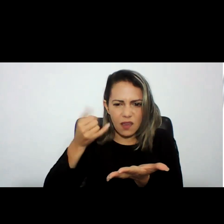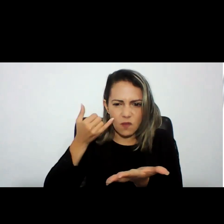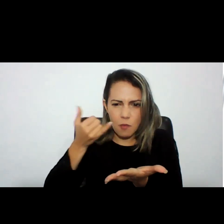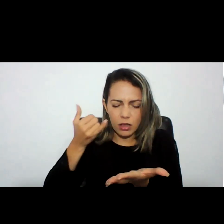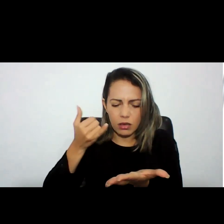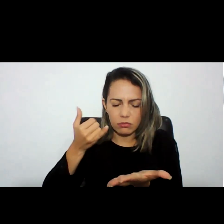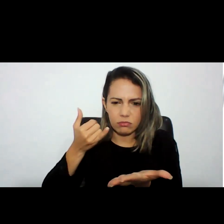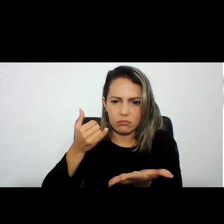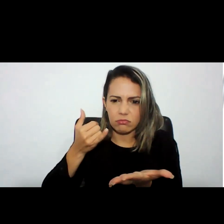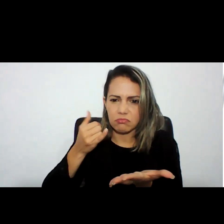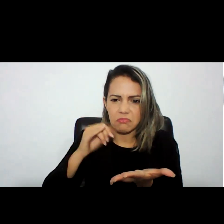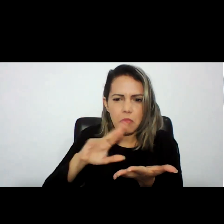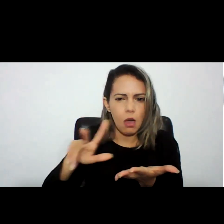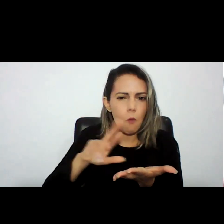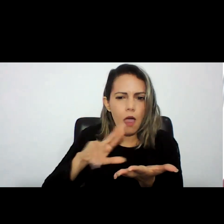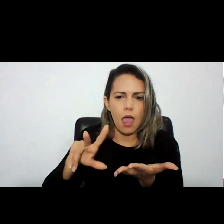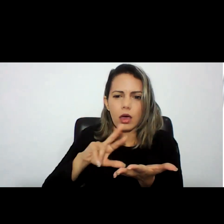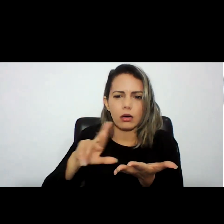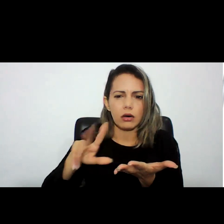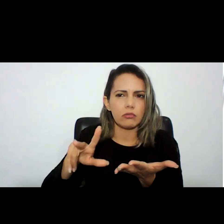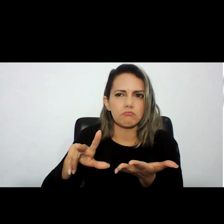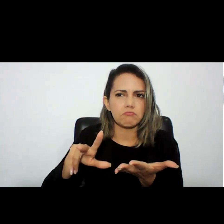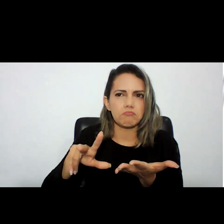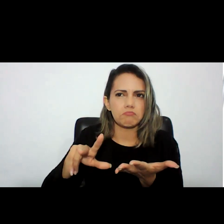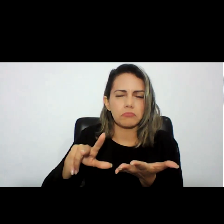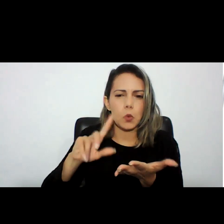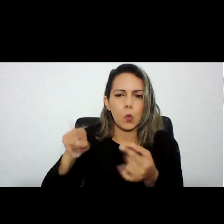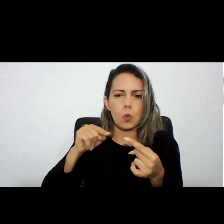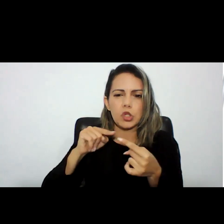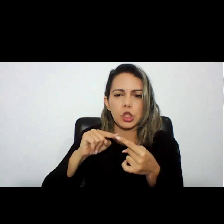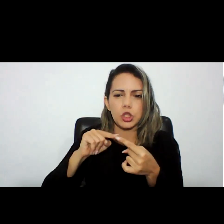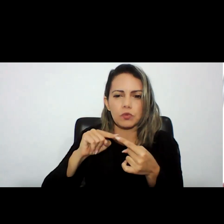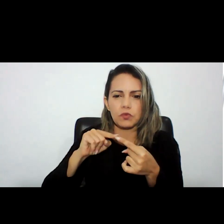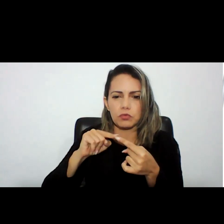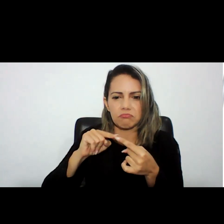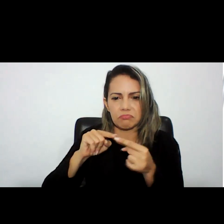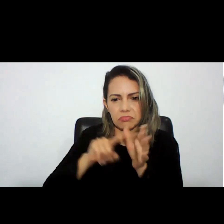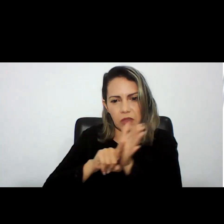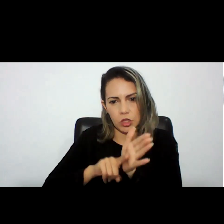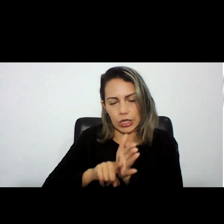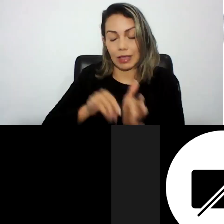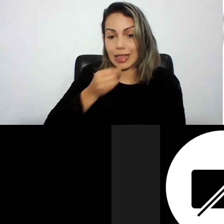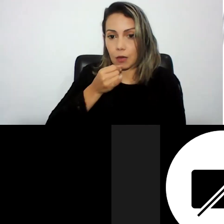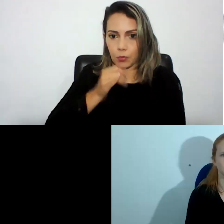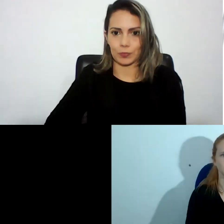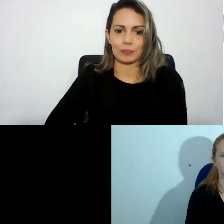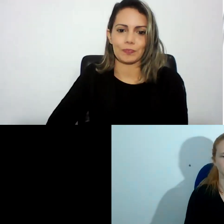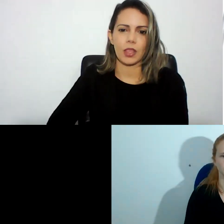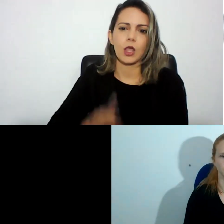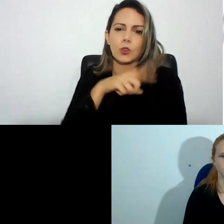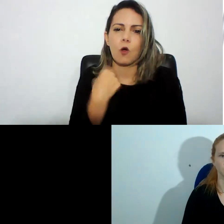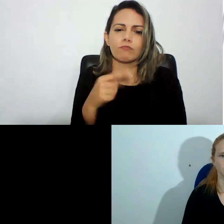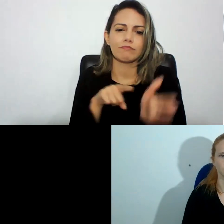alvos inicial como alvo inicial da investigação então vou dar um exemplo a gente está investigando o homicídio